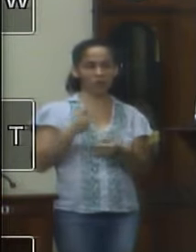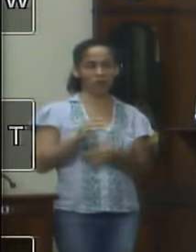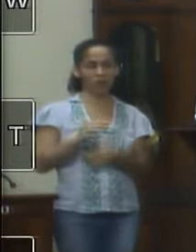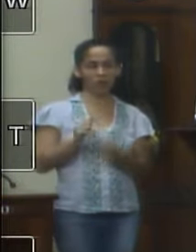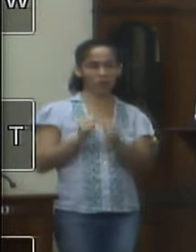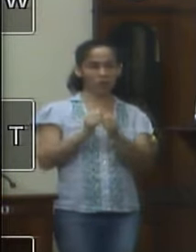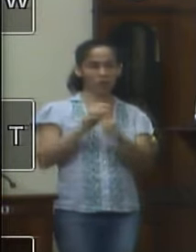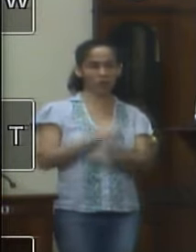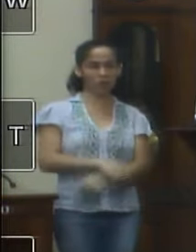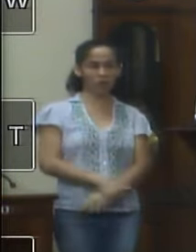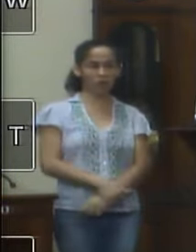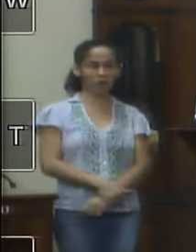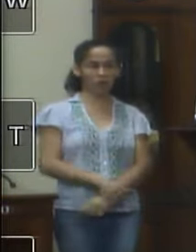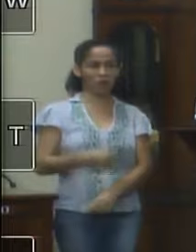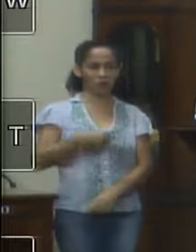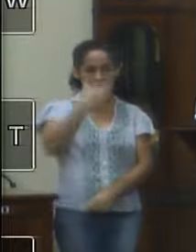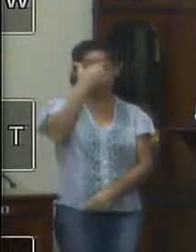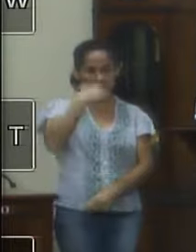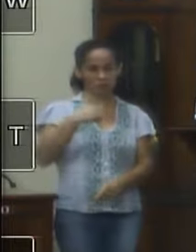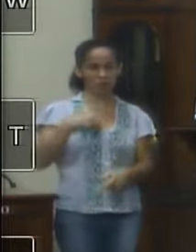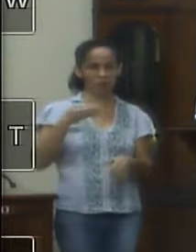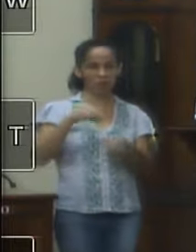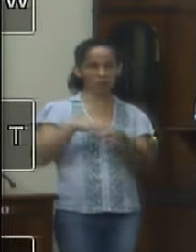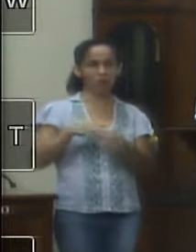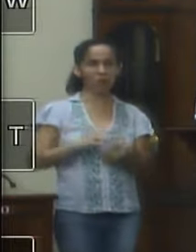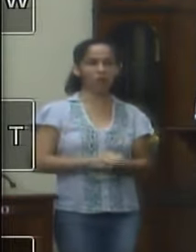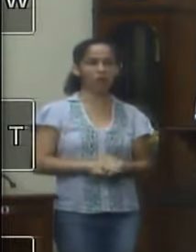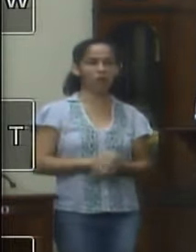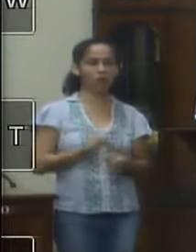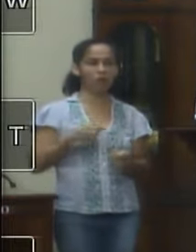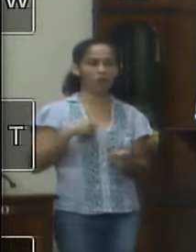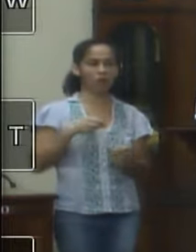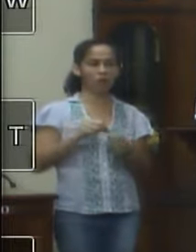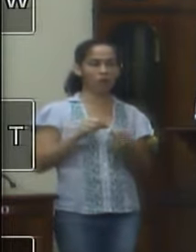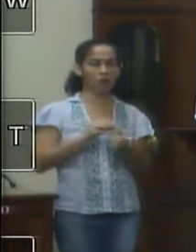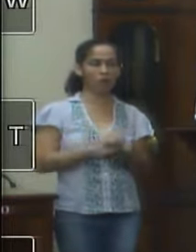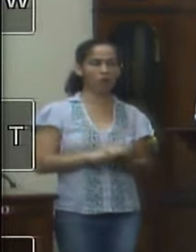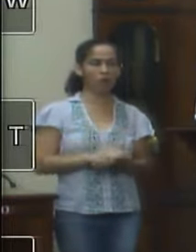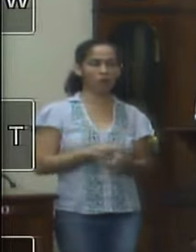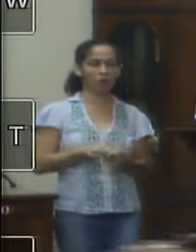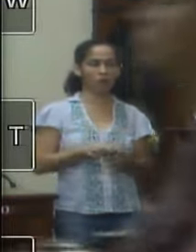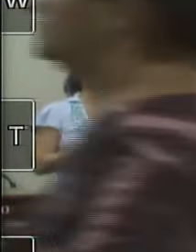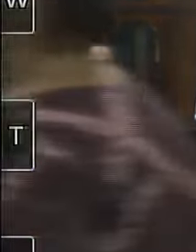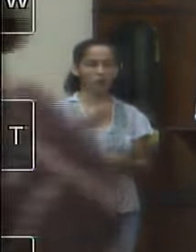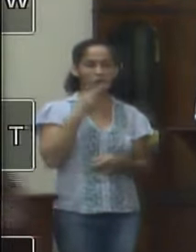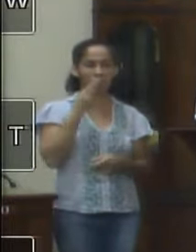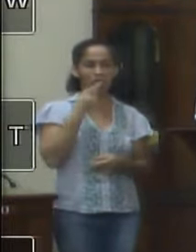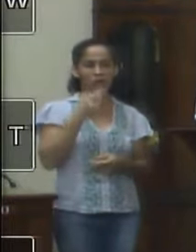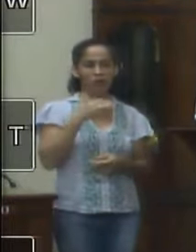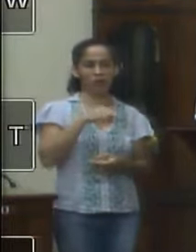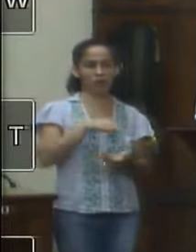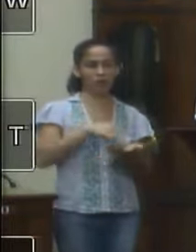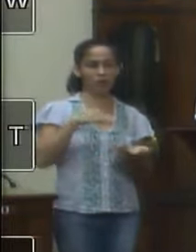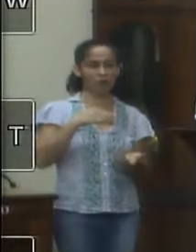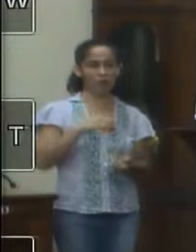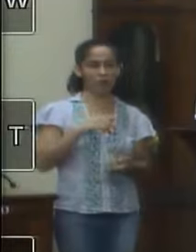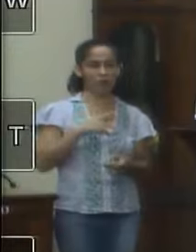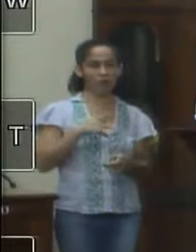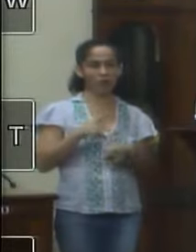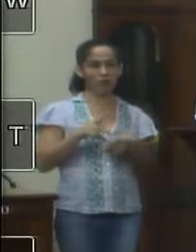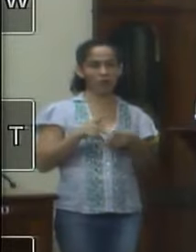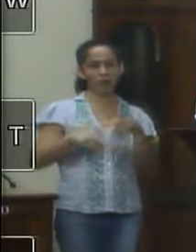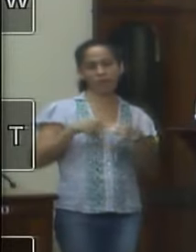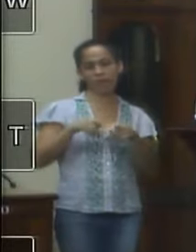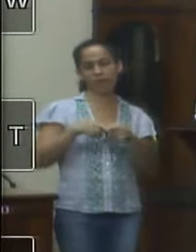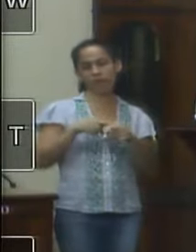ninguém me acompanhe meu mandato é meu e eu vou fazer e também vou fazer uma denúncia no Ministério Público porque